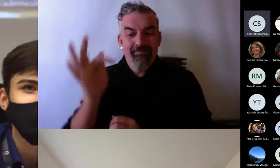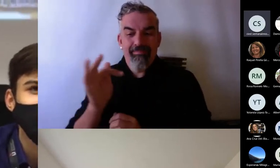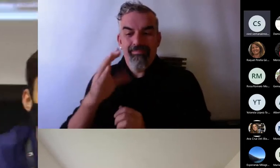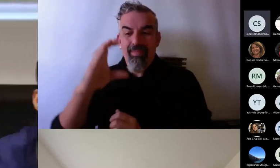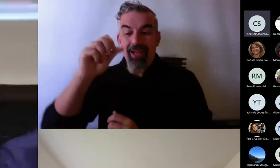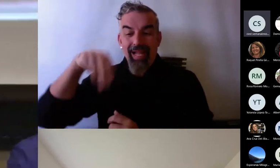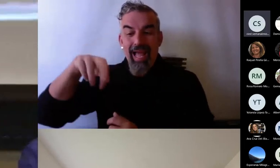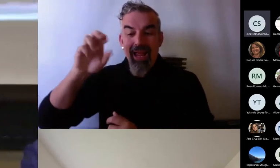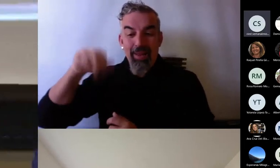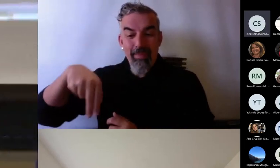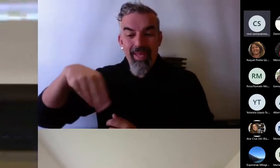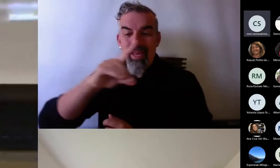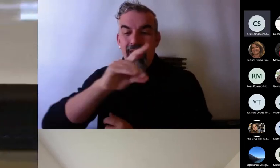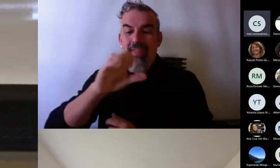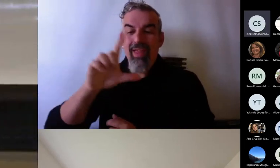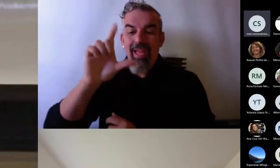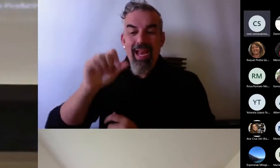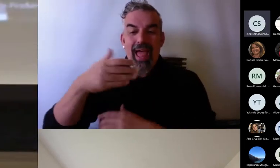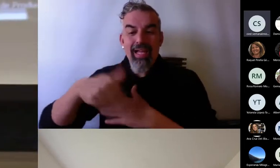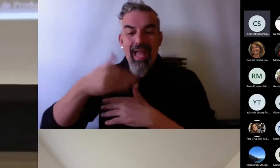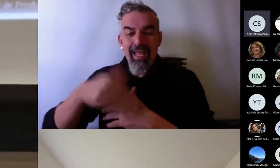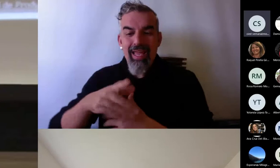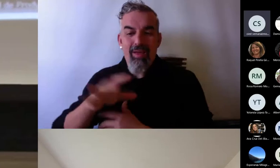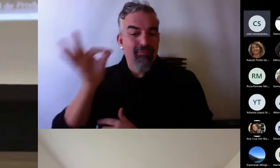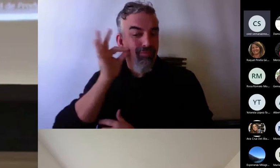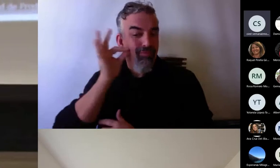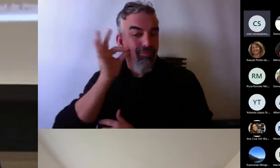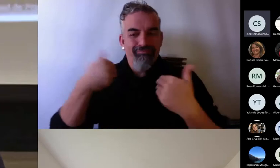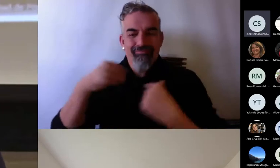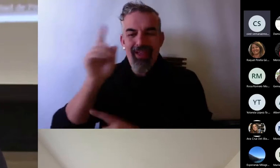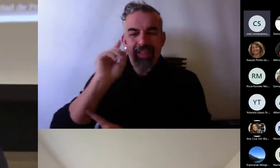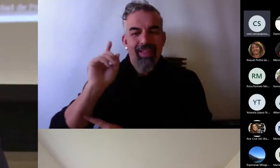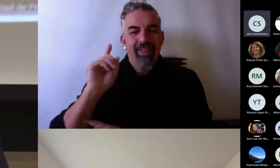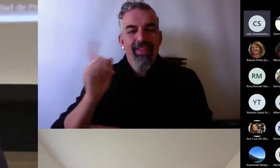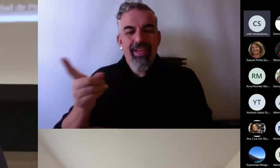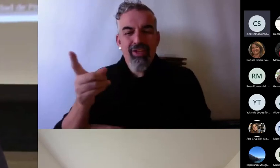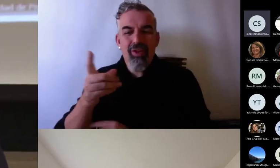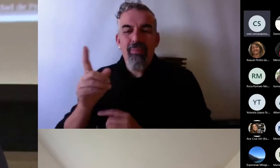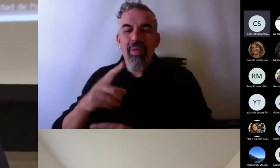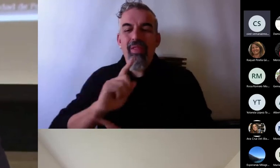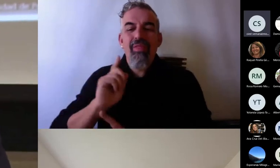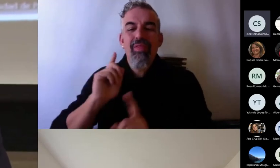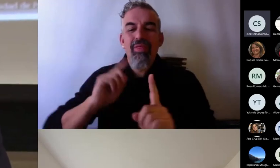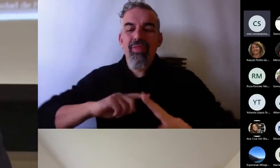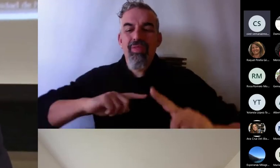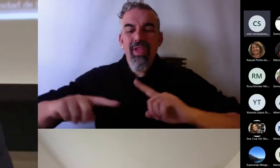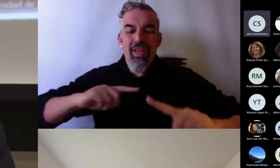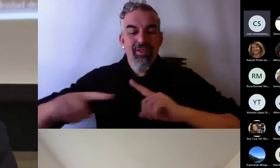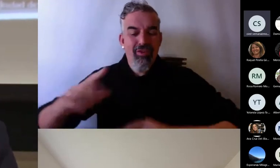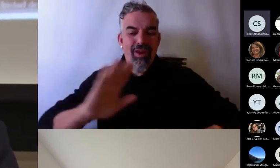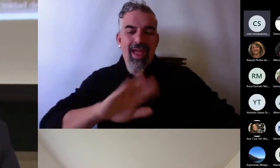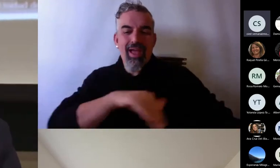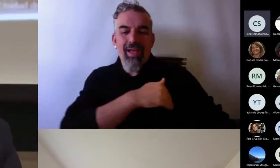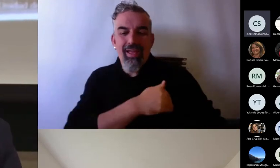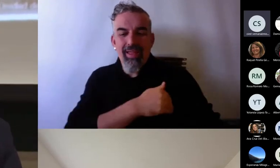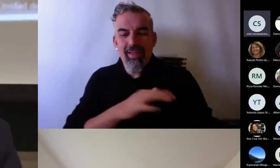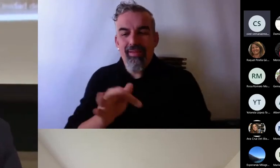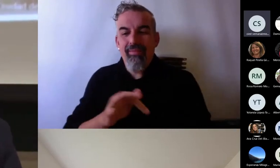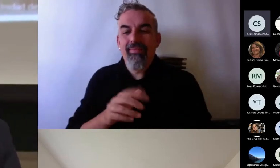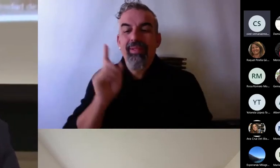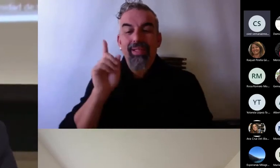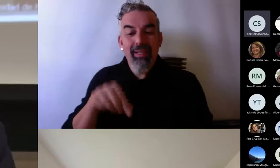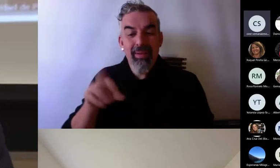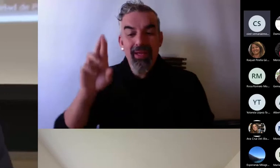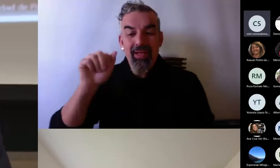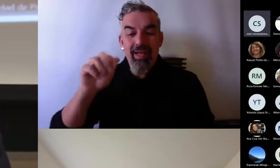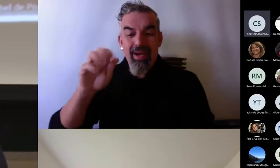Belacalle, que es la directora de Ordenación Académica y es profesora... Perdón, y Raquel, que no lo he dicho, es